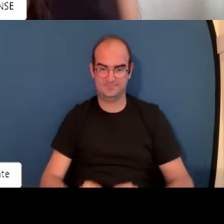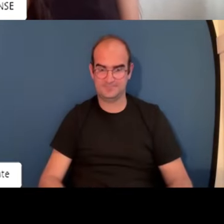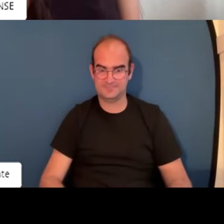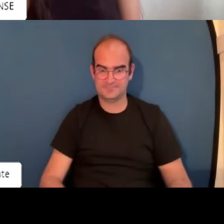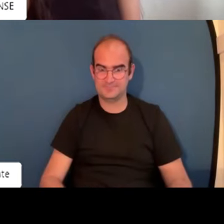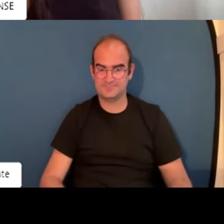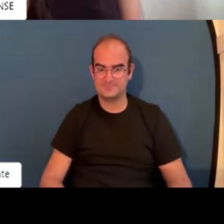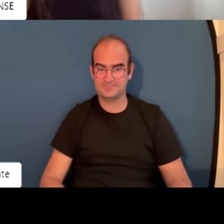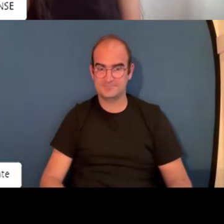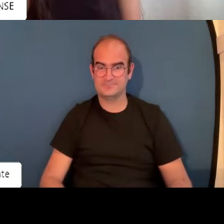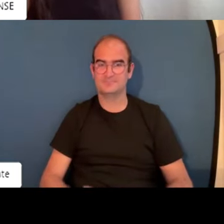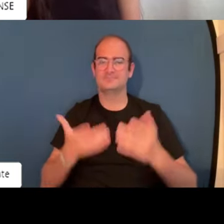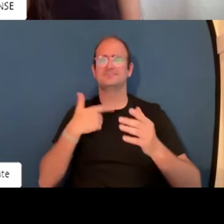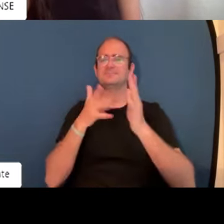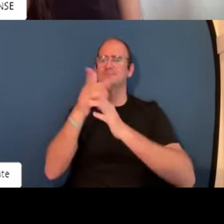Pasamos a la siguiente.